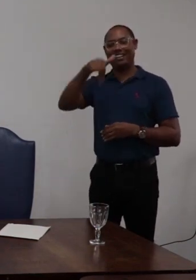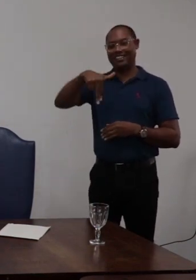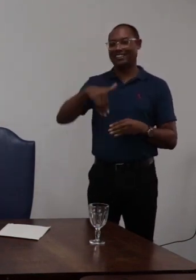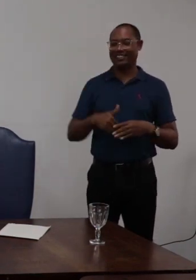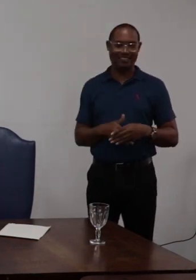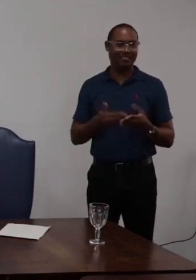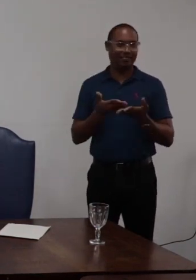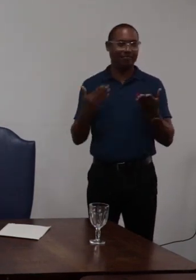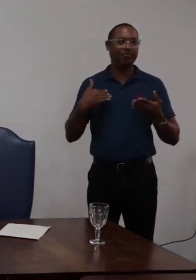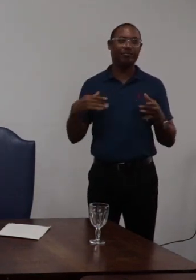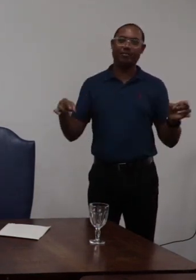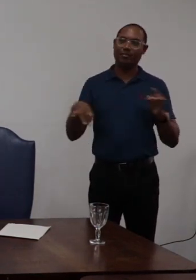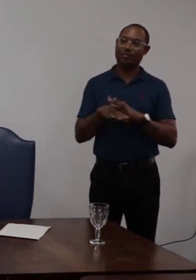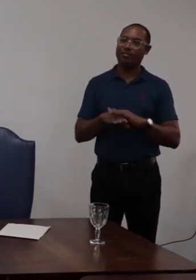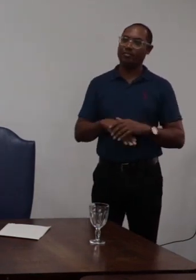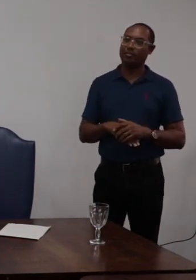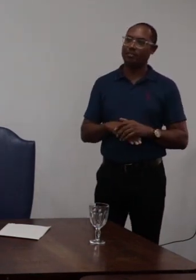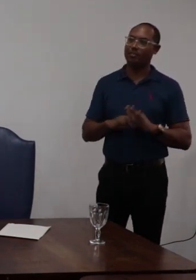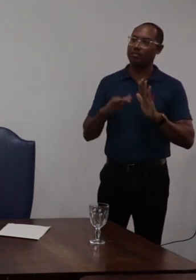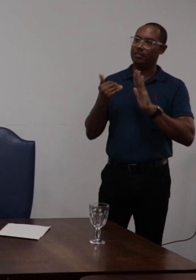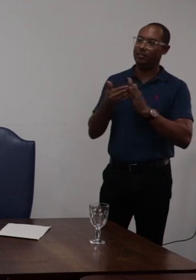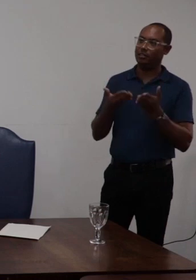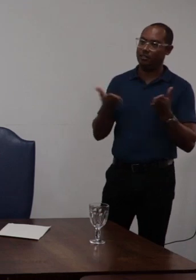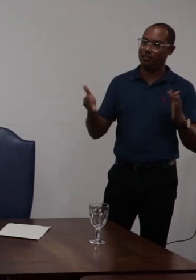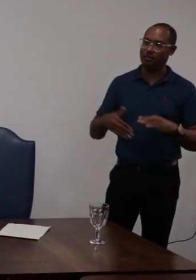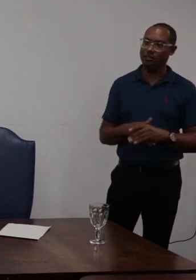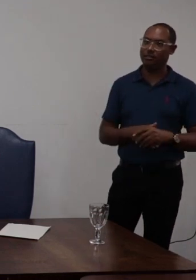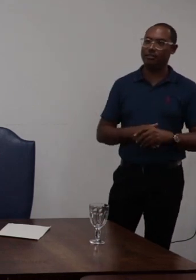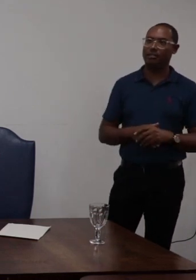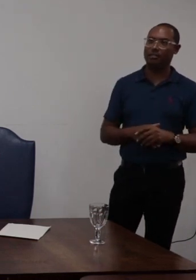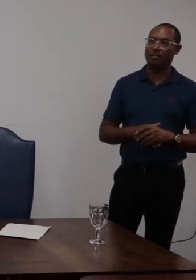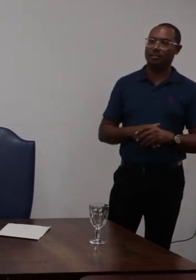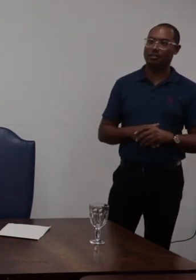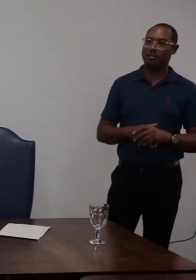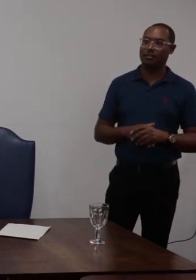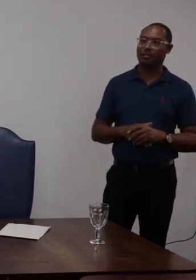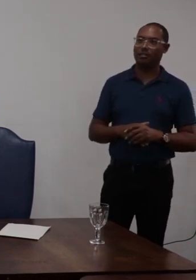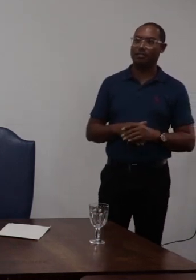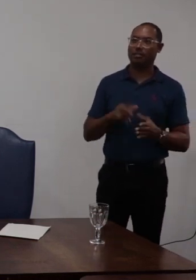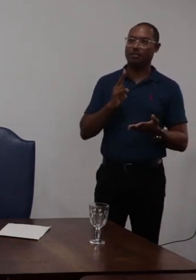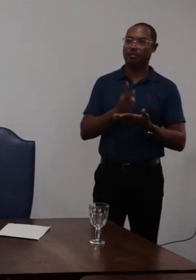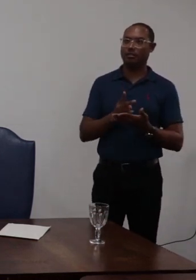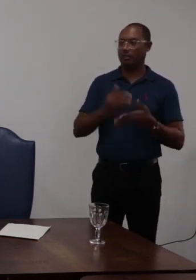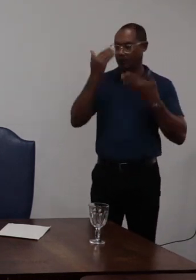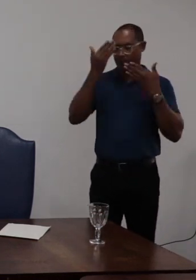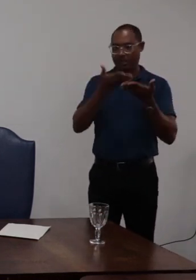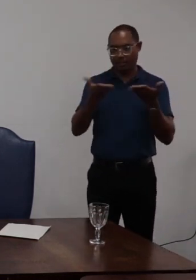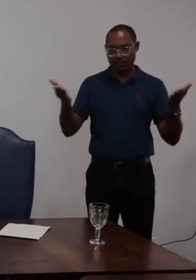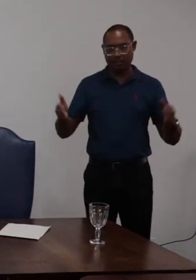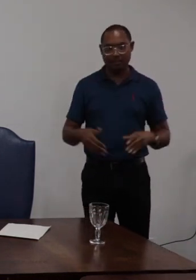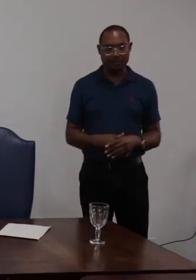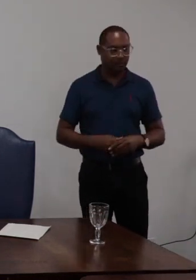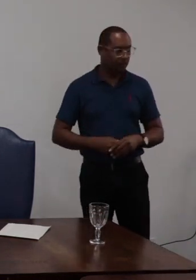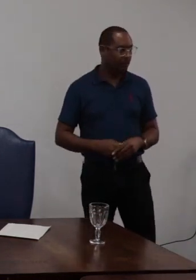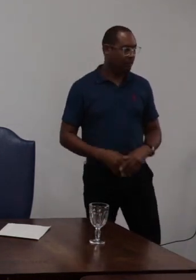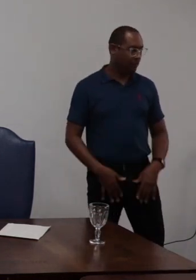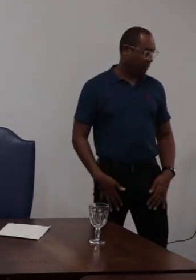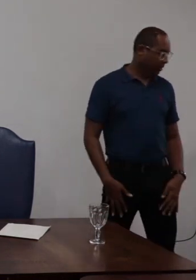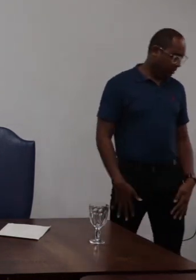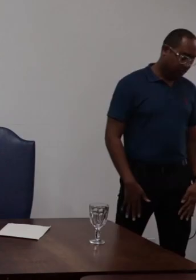dessa sessão uma pessoa de Ivan americano e todo o suporte da TV UFRM obrigado a todos e todas